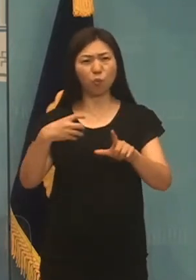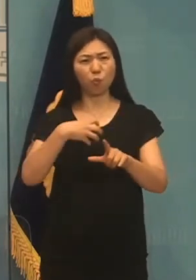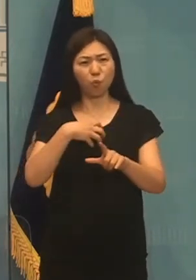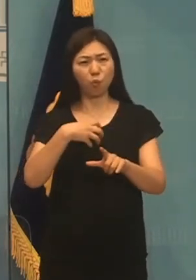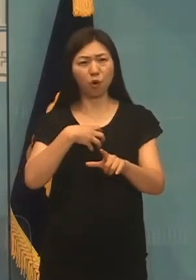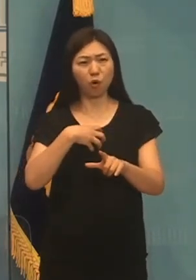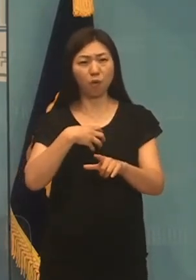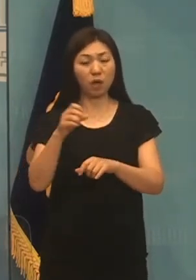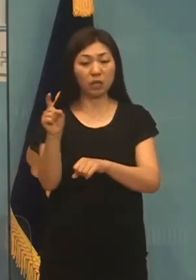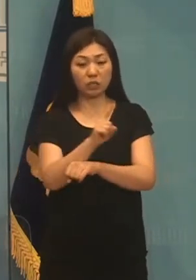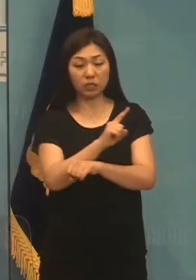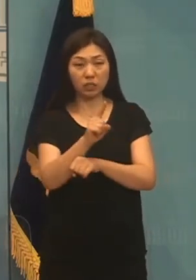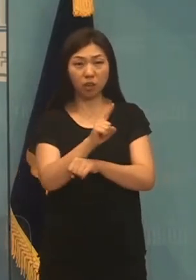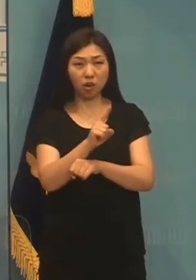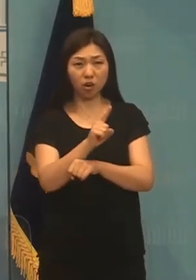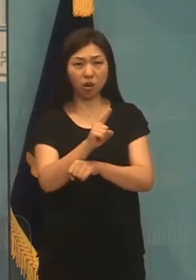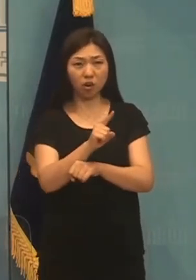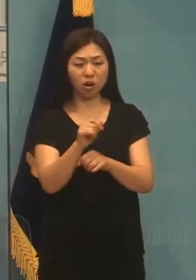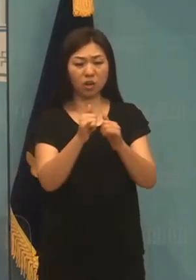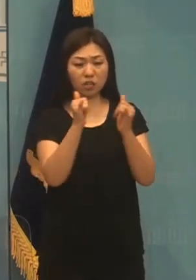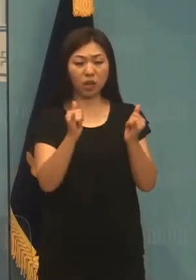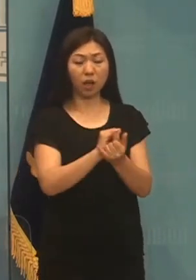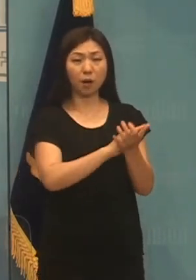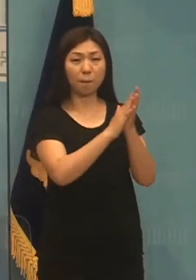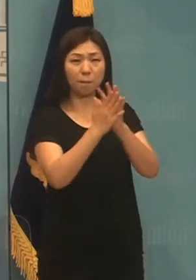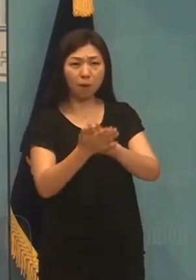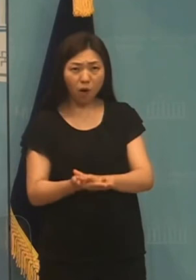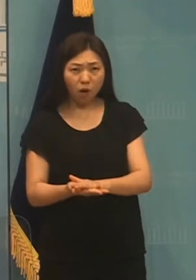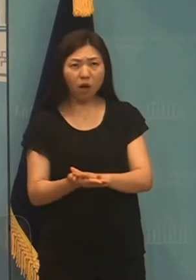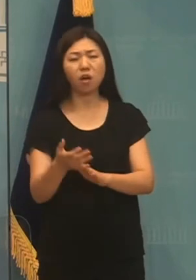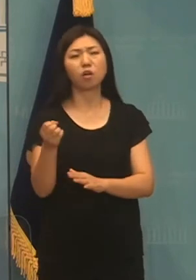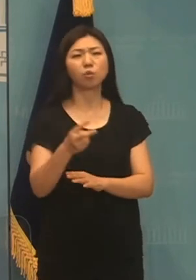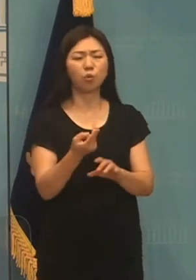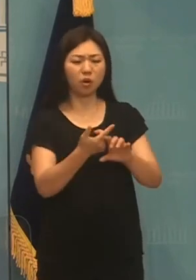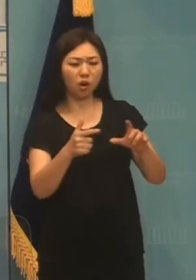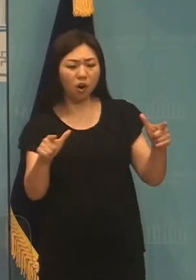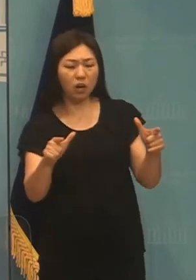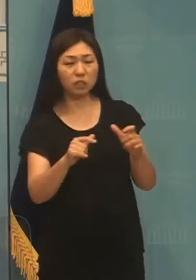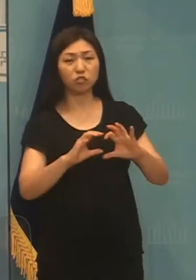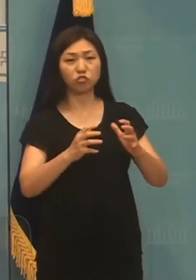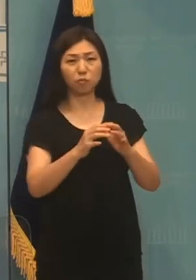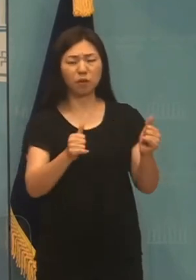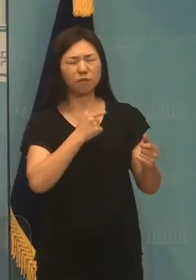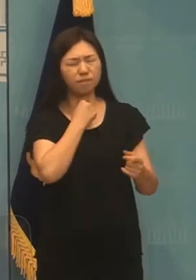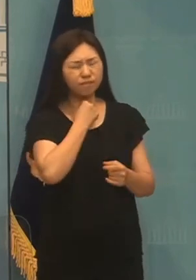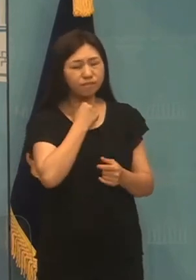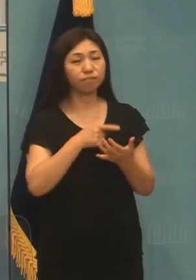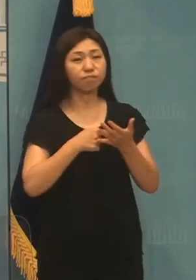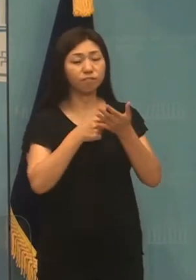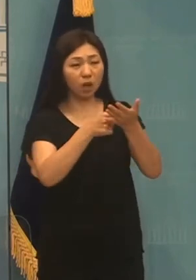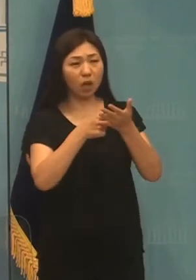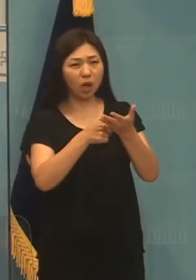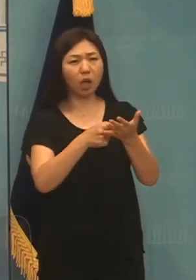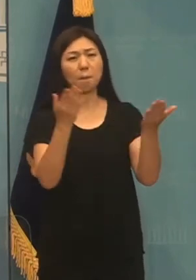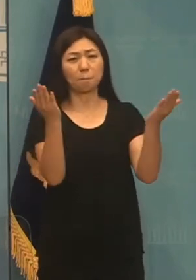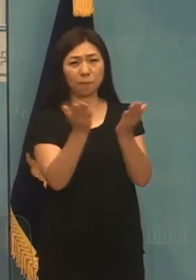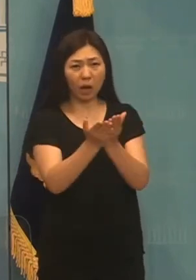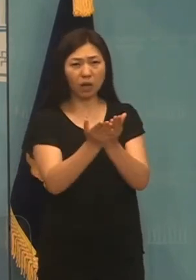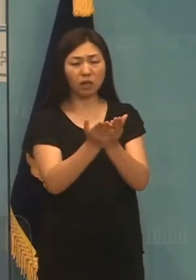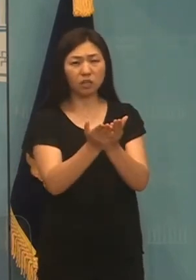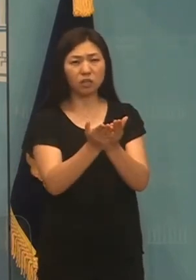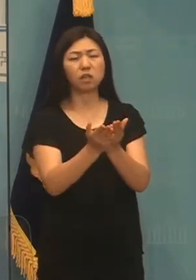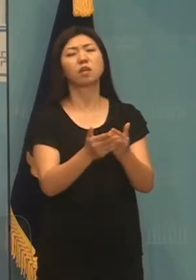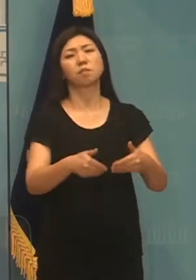등 변화하는 사회부조와 다양한 요구에 부응해야 합니다. 특히